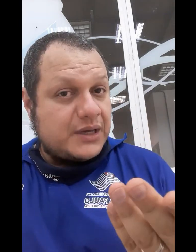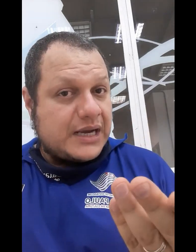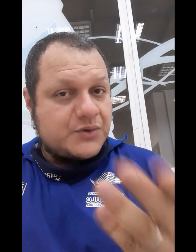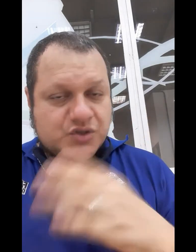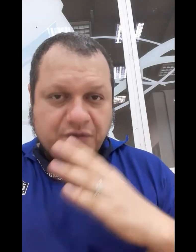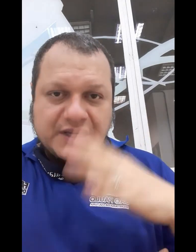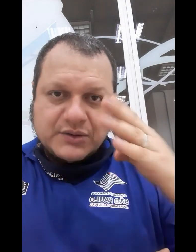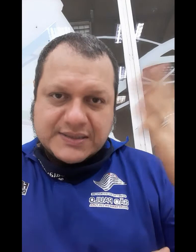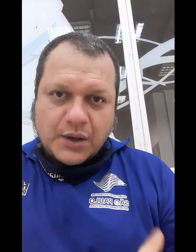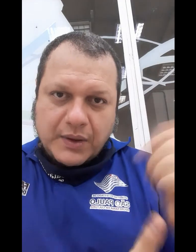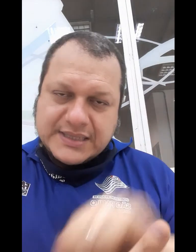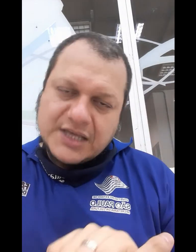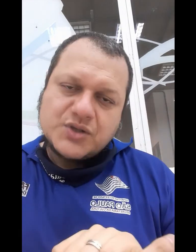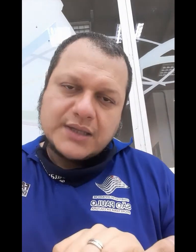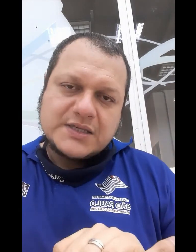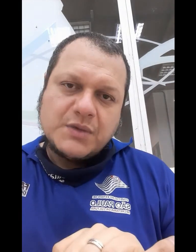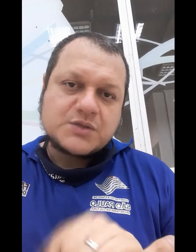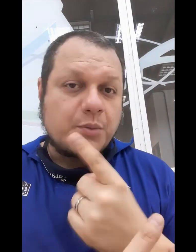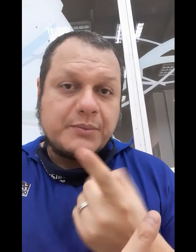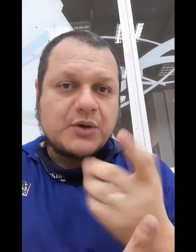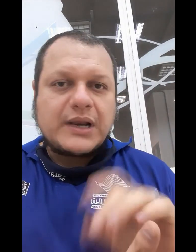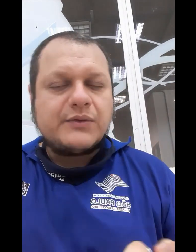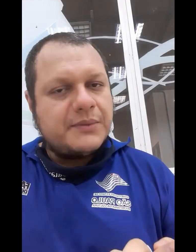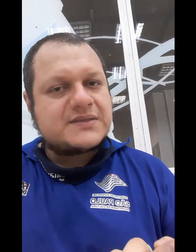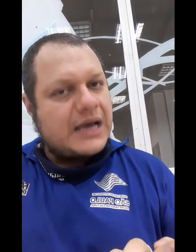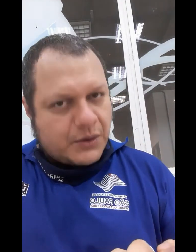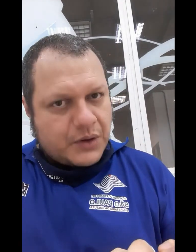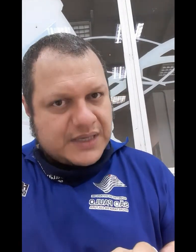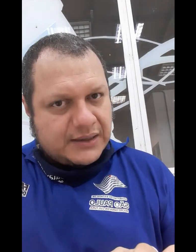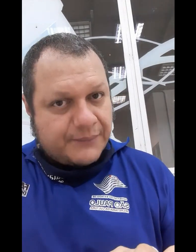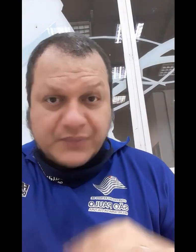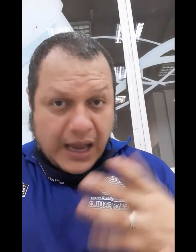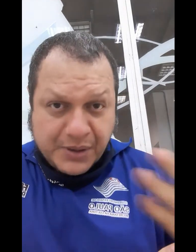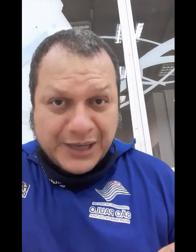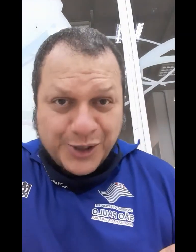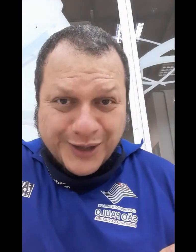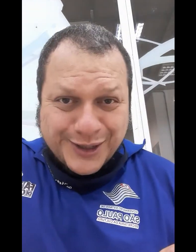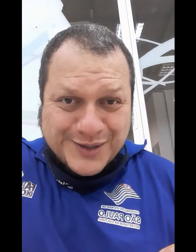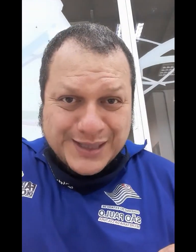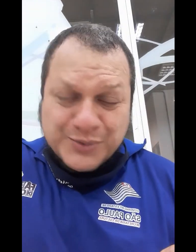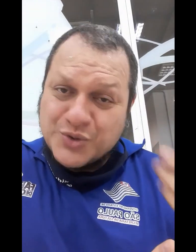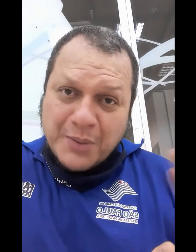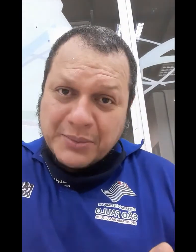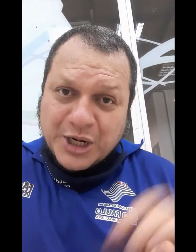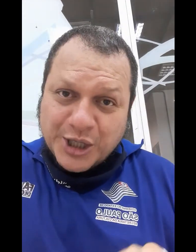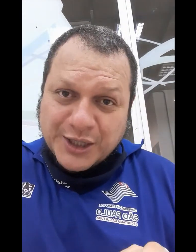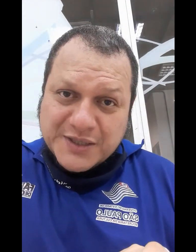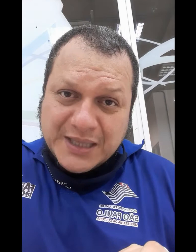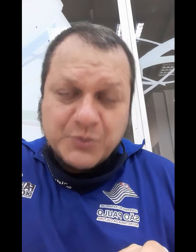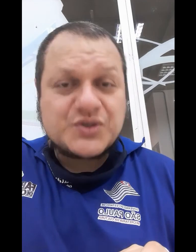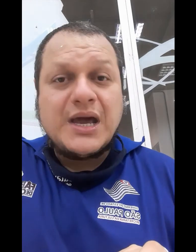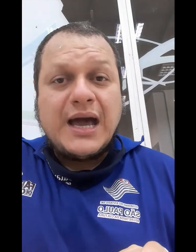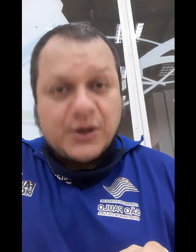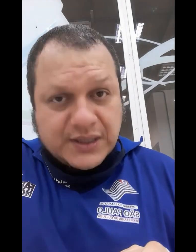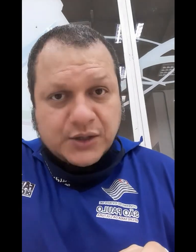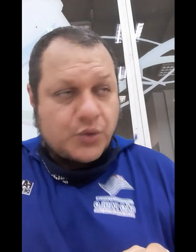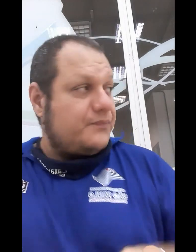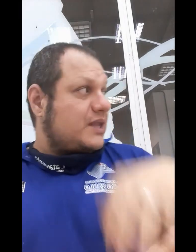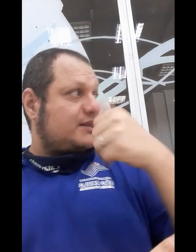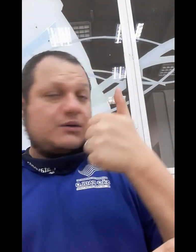em graus, estou falando da sequência das notas mesmo. Primeiro grau da minha escala qual seria? A primeira nota que nós temos. Qual é a primeira nota que nós temos? A nota do. Então,